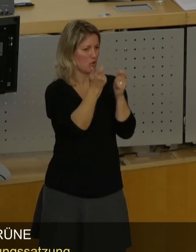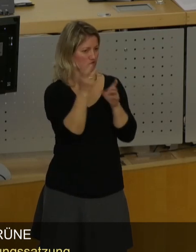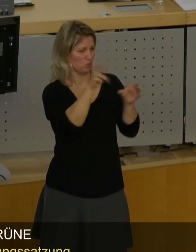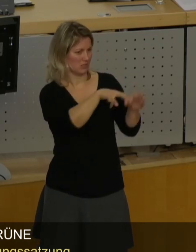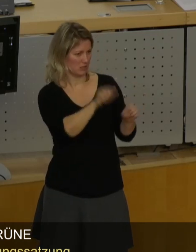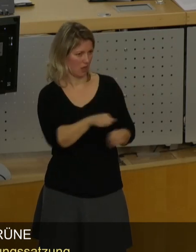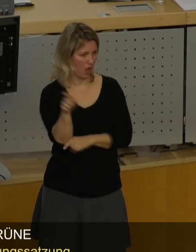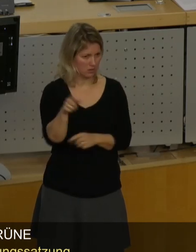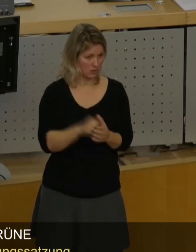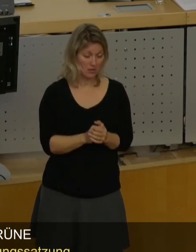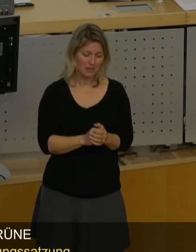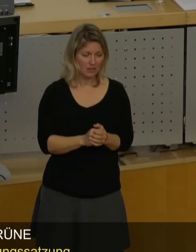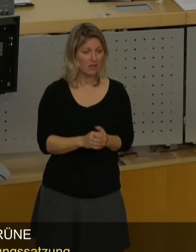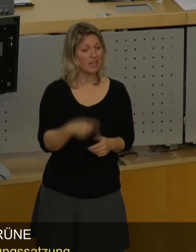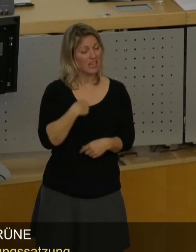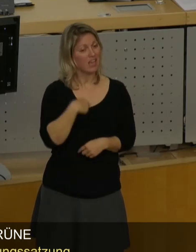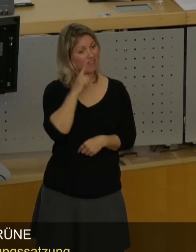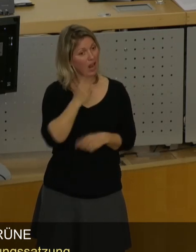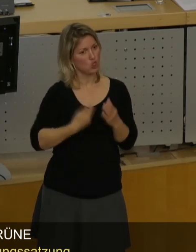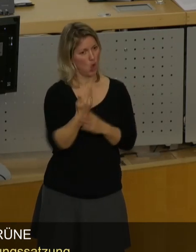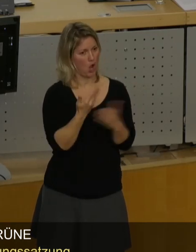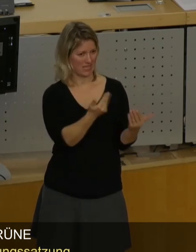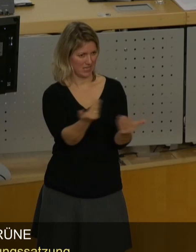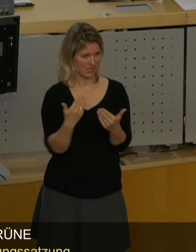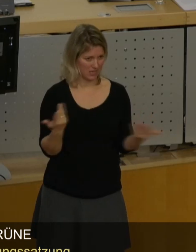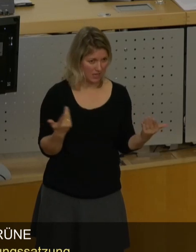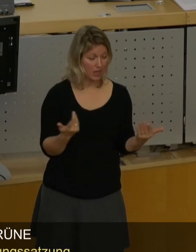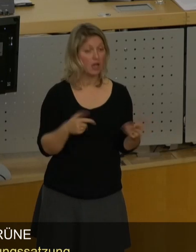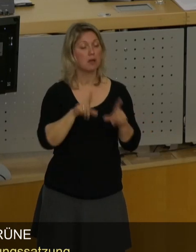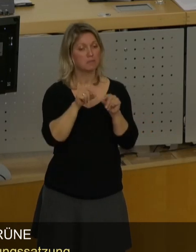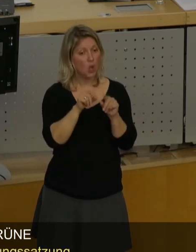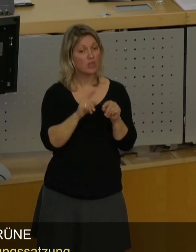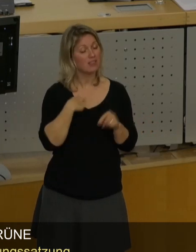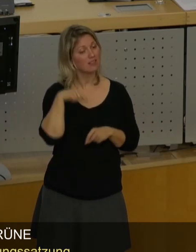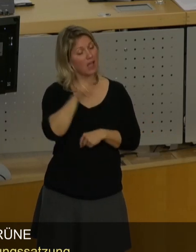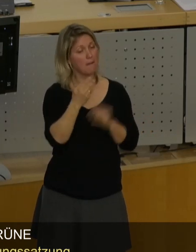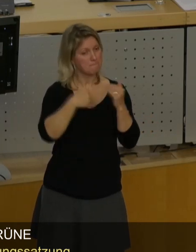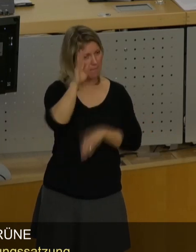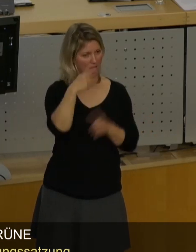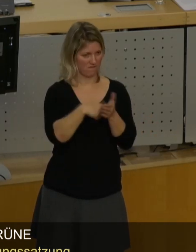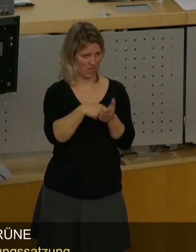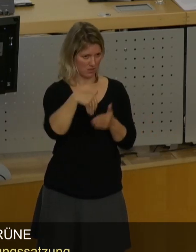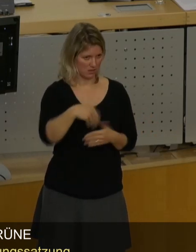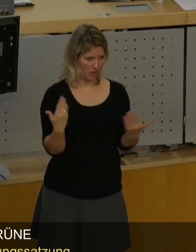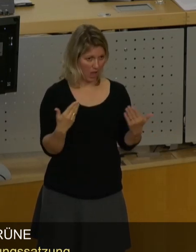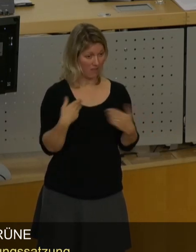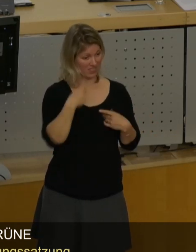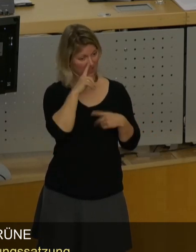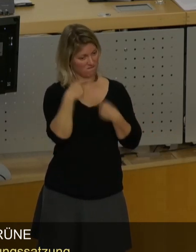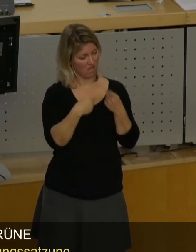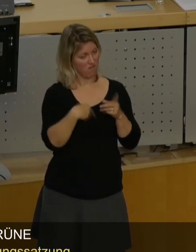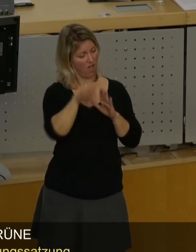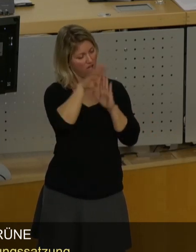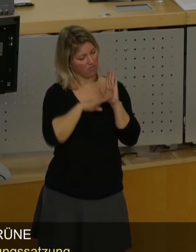Wir wollen einen Mehrwert machen. Und tatsächlich, das ist der Unterschied, wir halten das für einen Mehrwert, wenn in einem geordneten Verfahren